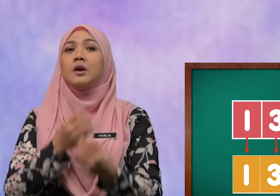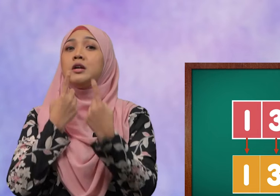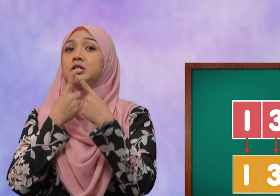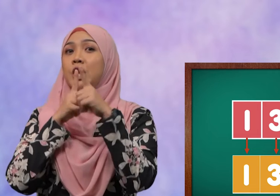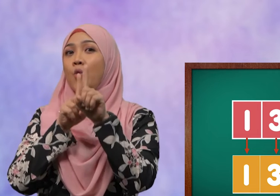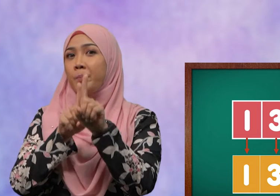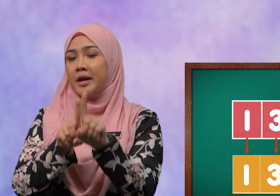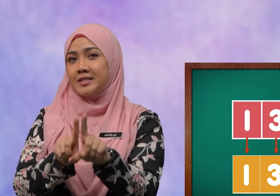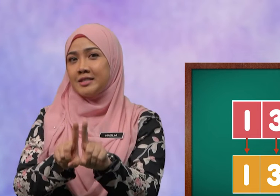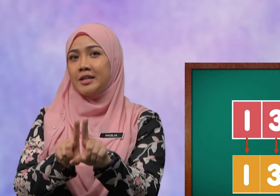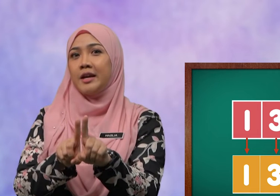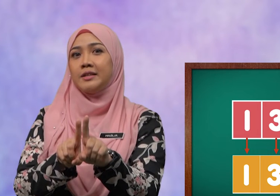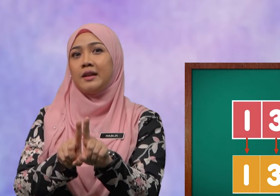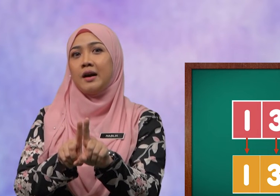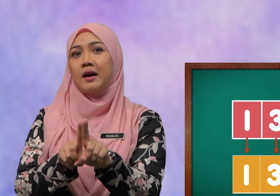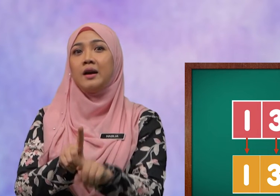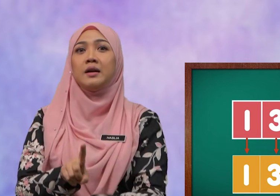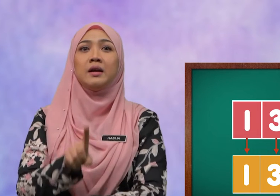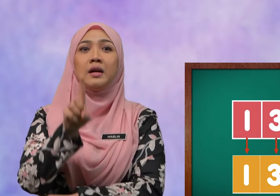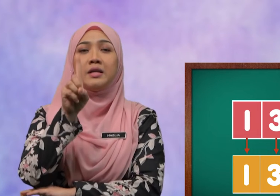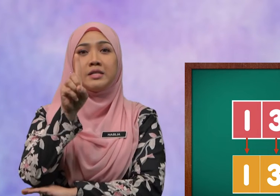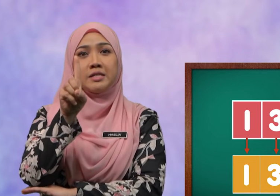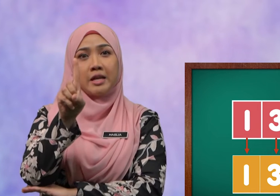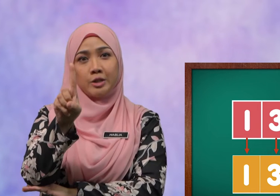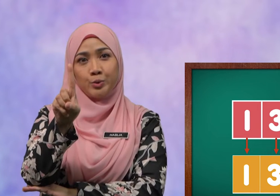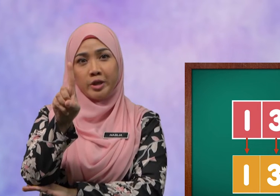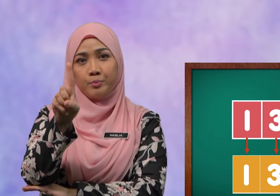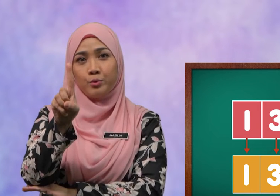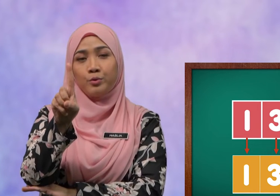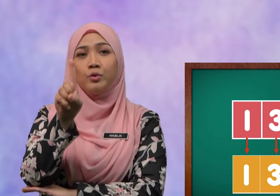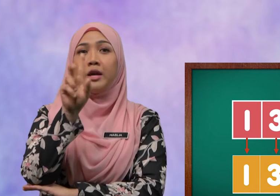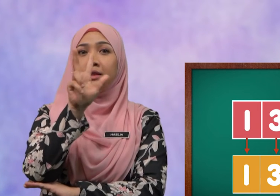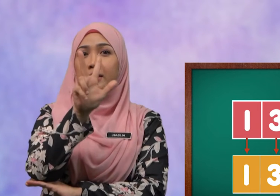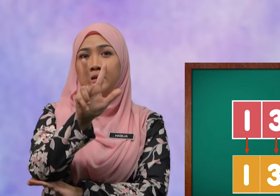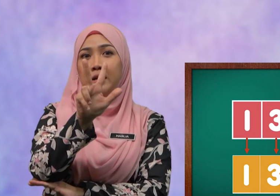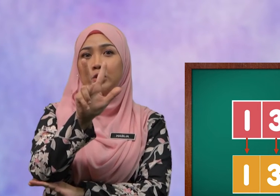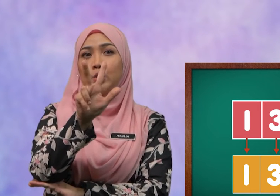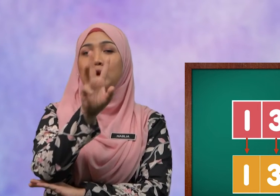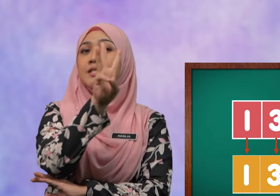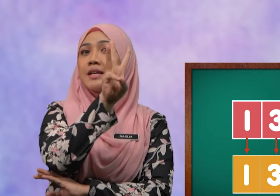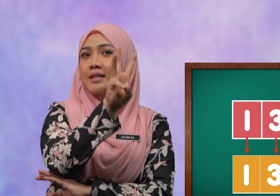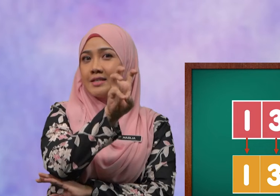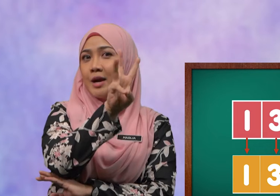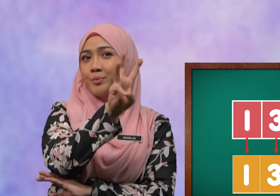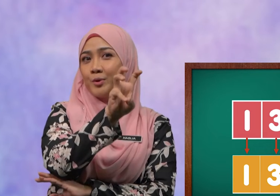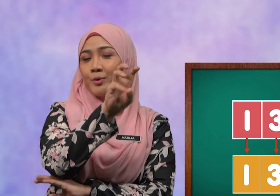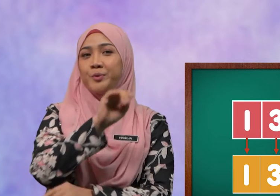Jawapannya adalah satu ribu tiga ratus enam puluh.